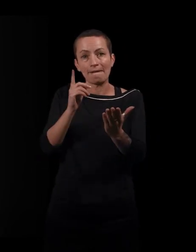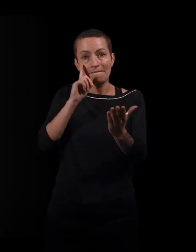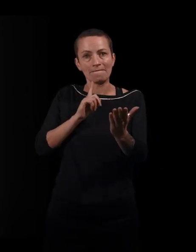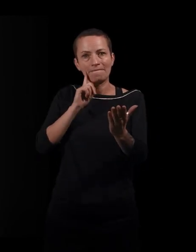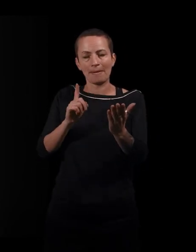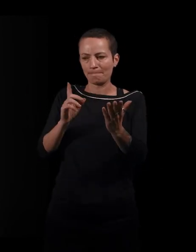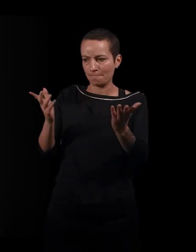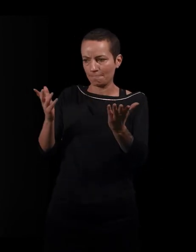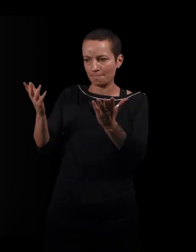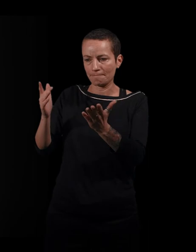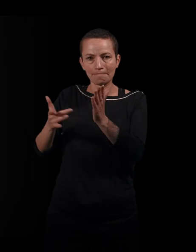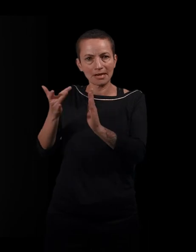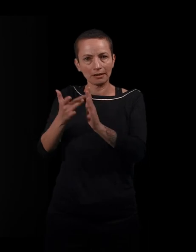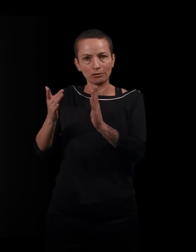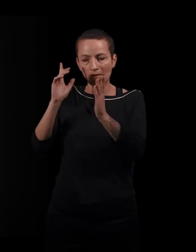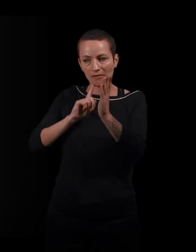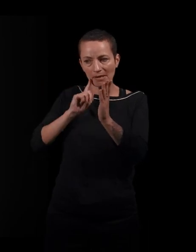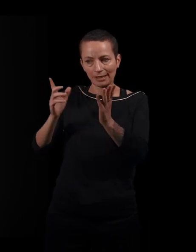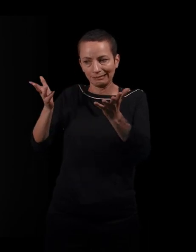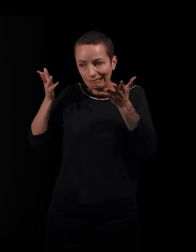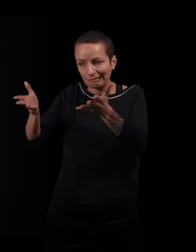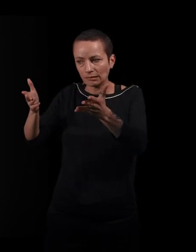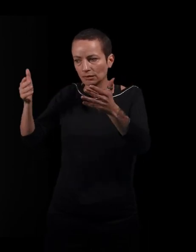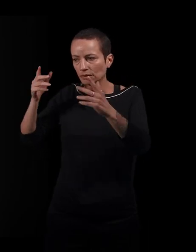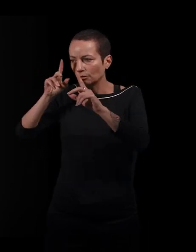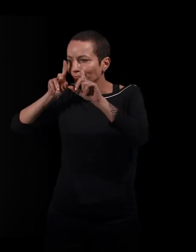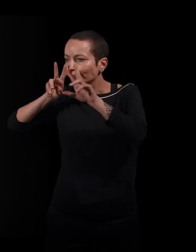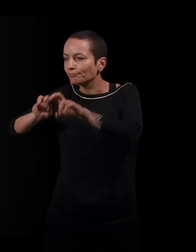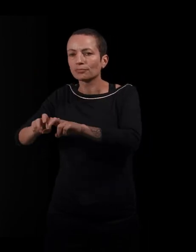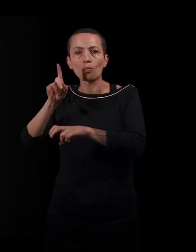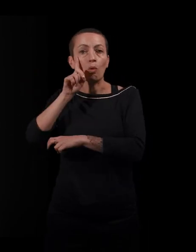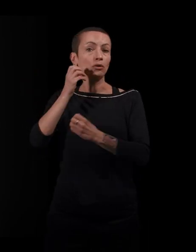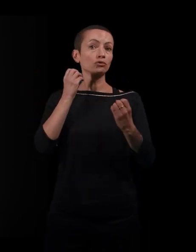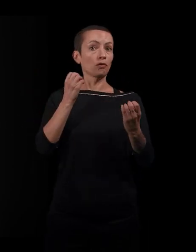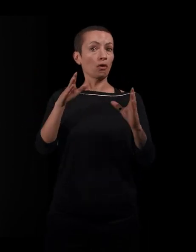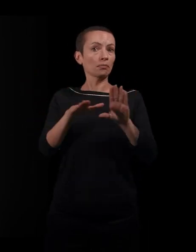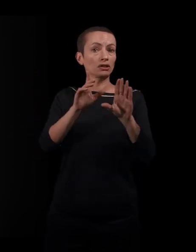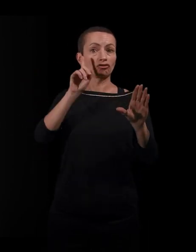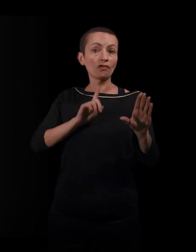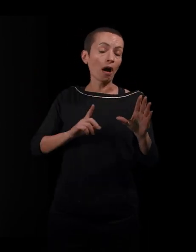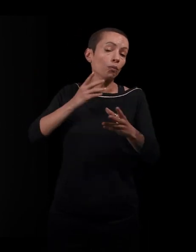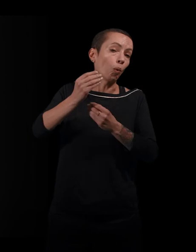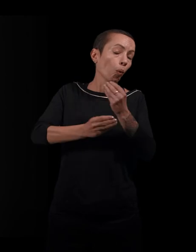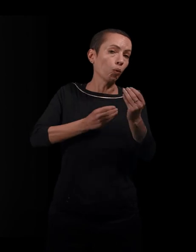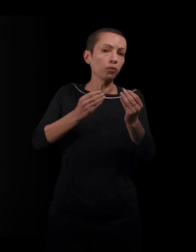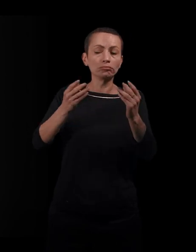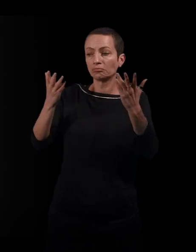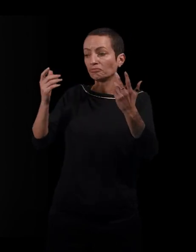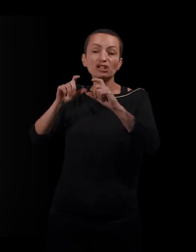parce qu'il est vrai qu'on a tendance à se représenter les femmes, souvent, ou comme, finalement, des victimes d'un mécanisme